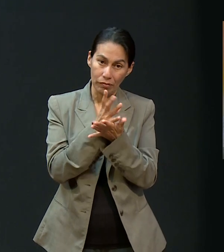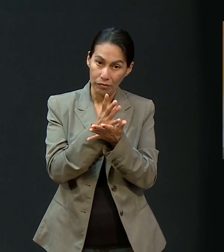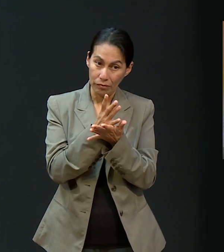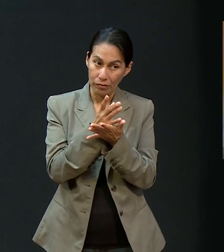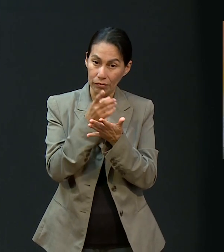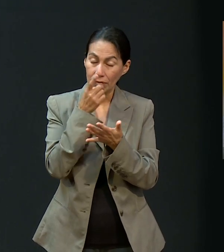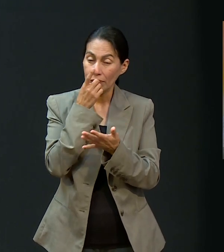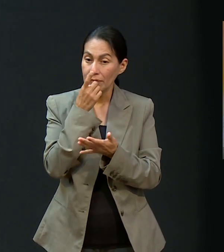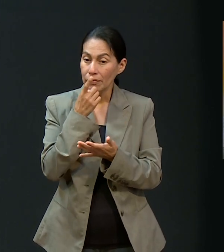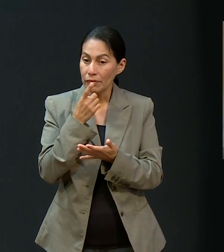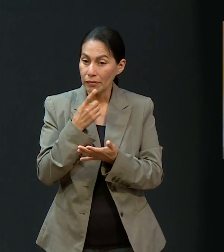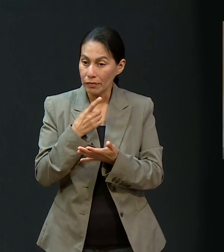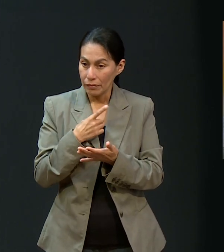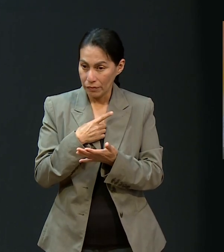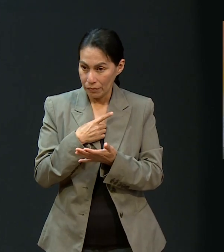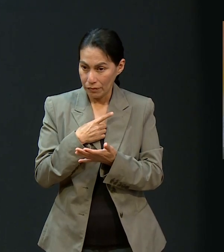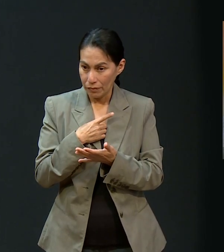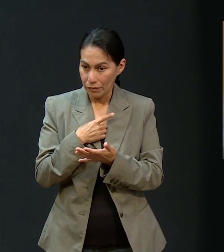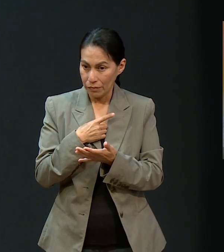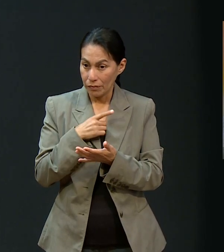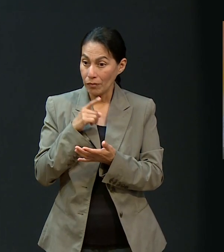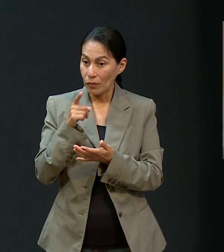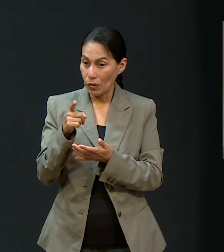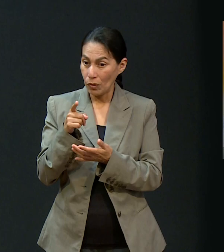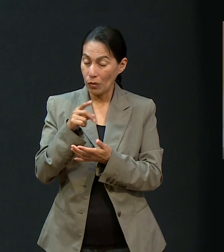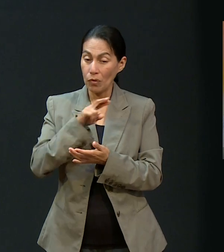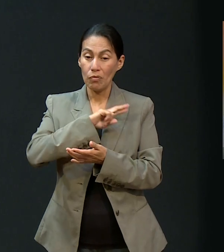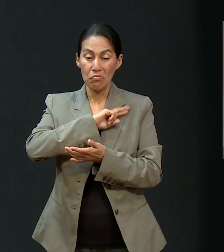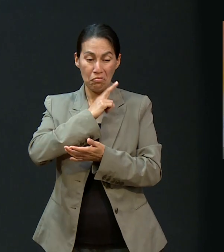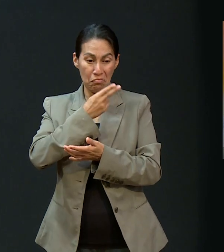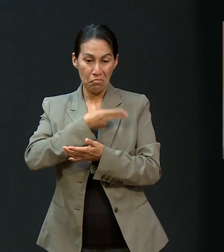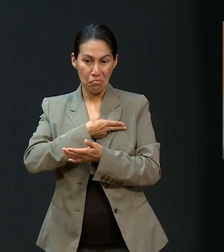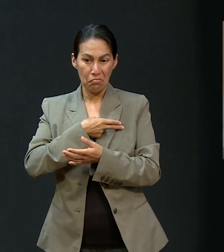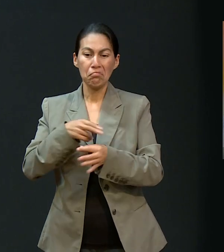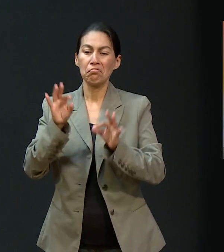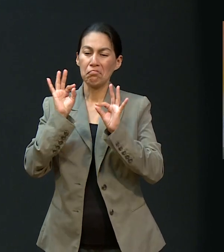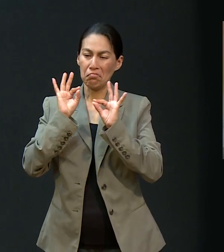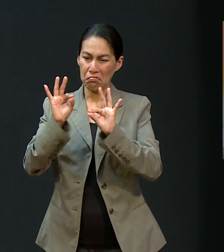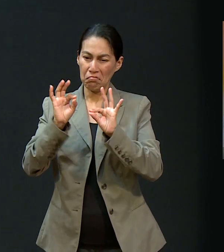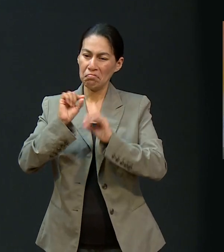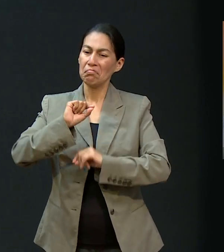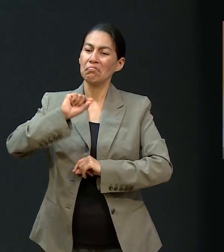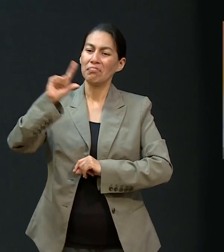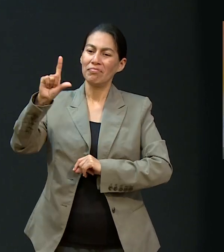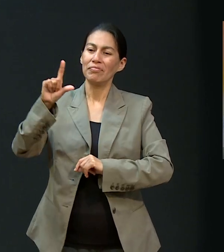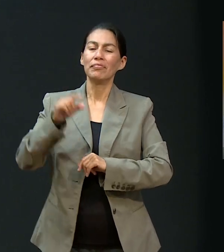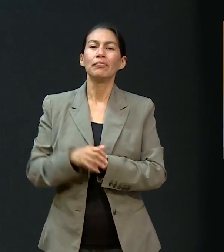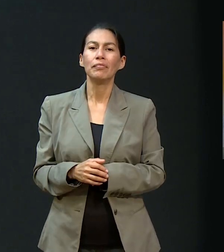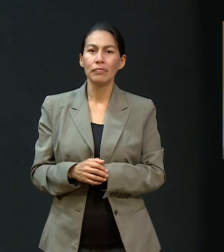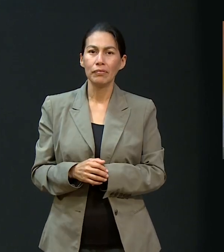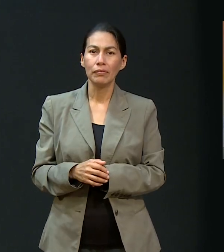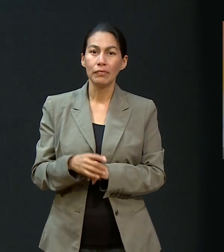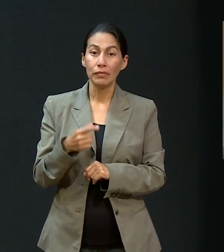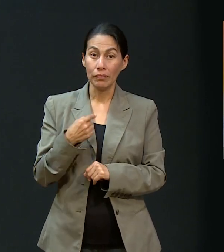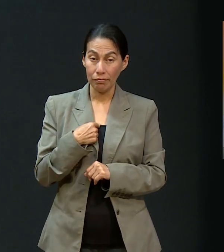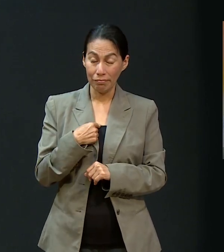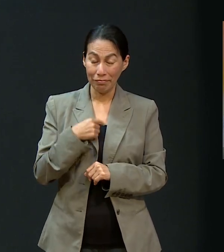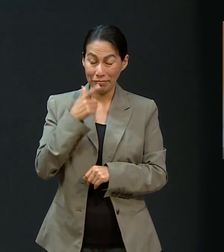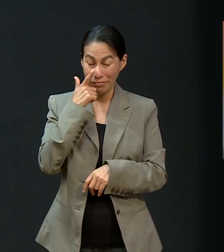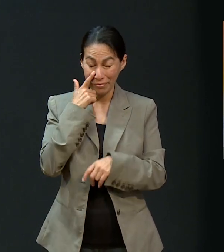Y solamente ella me dijo, vas a ser una gran nutrióloga. Y